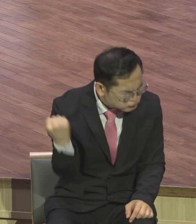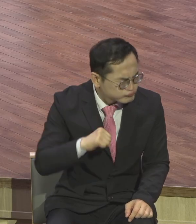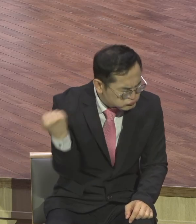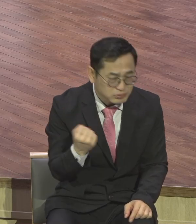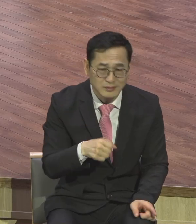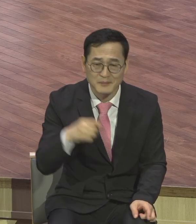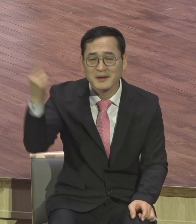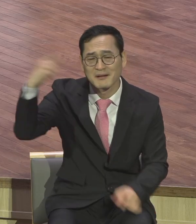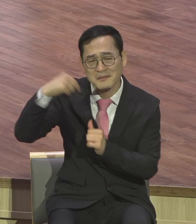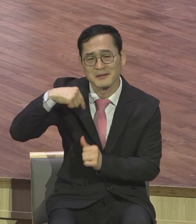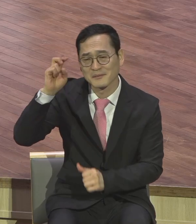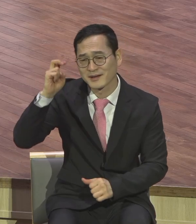하나님 이를 감히